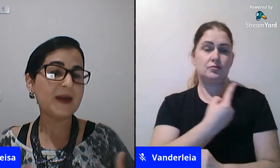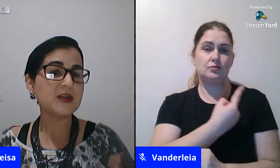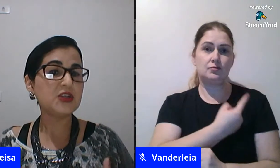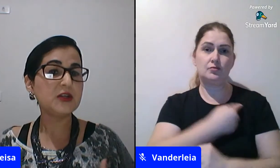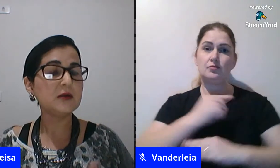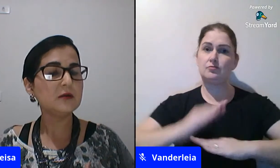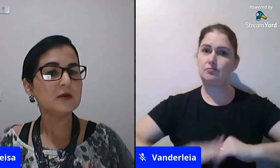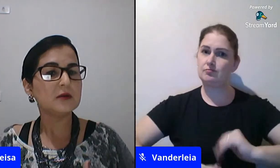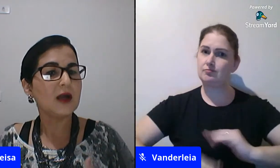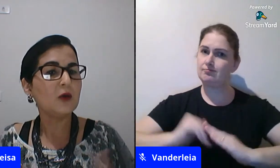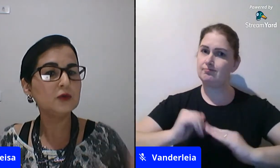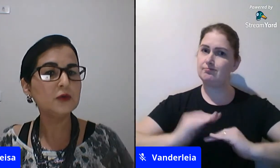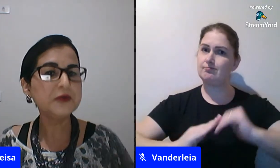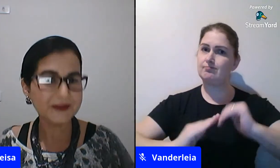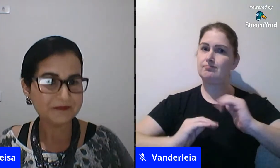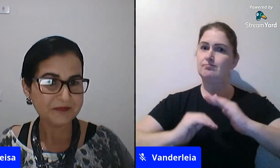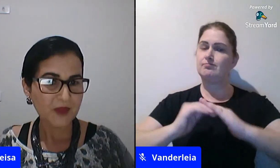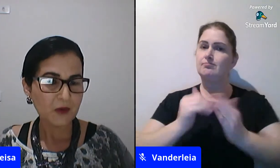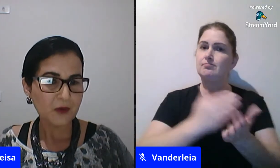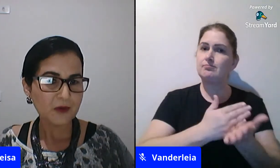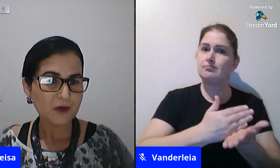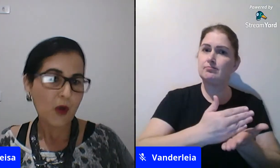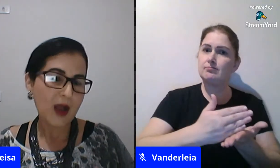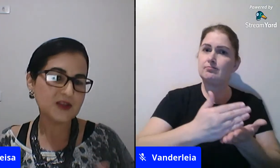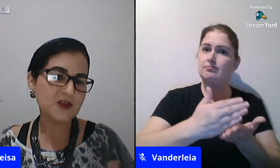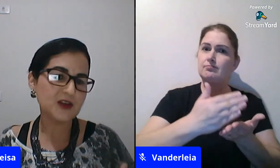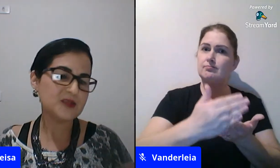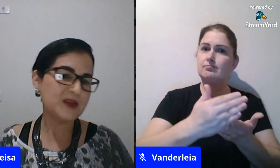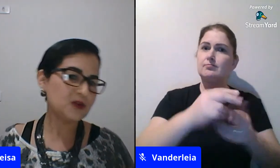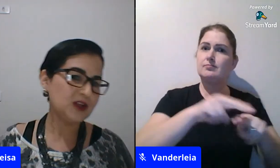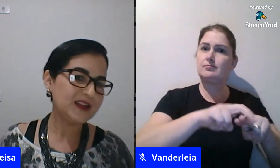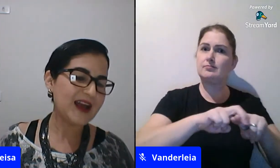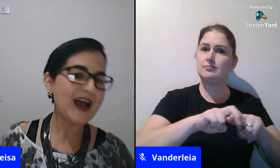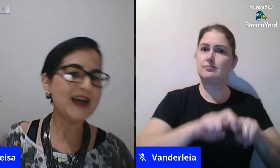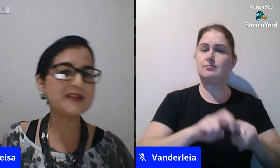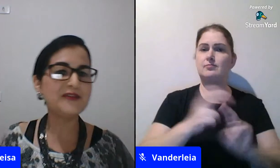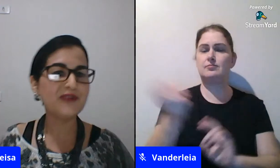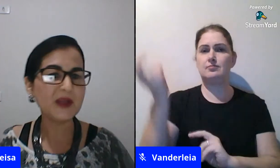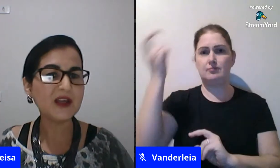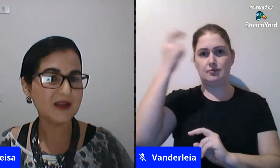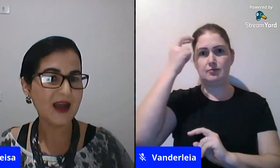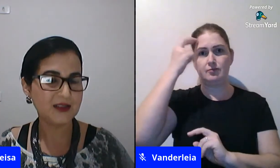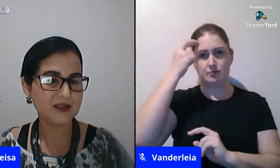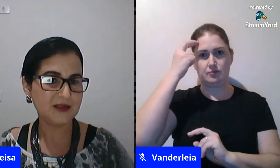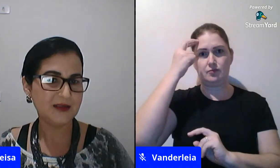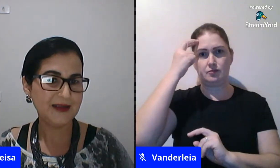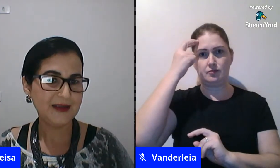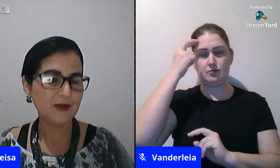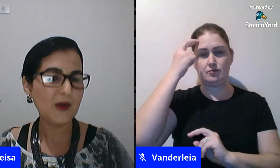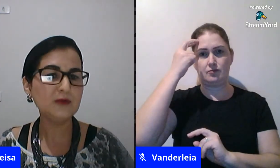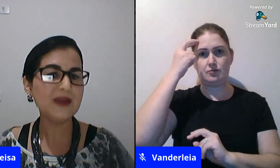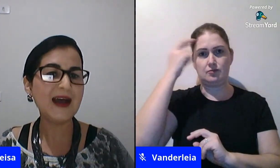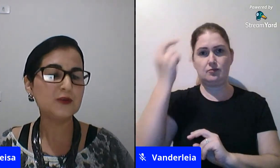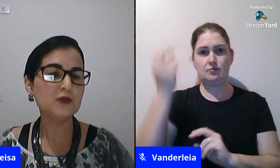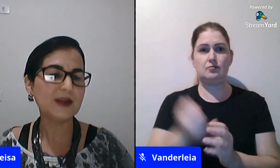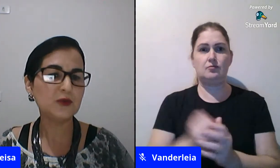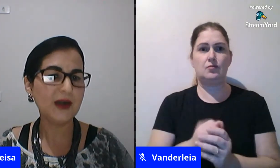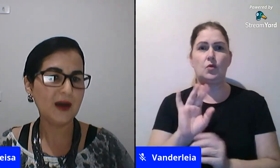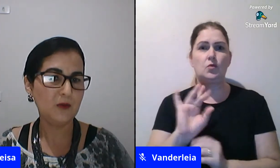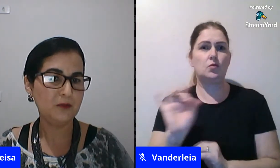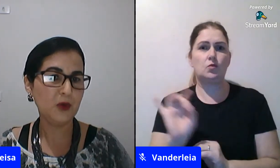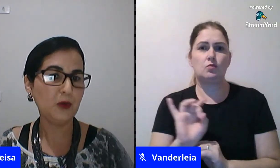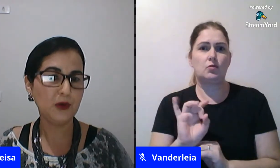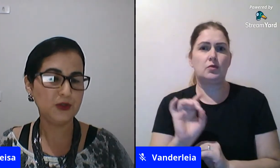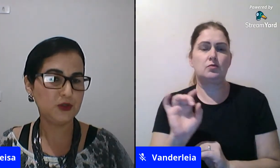a partir da cultura as nossas masculinidades e feminilidades não é um dado